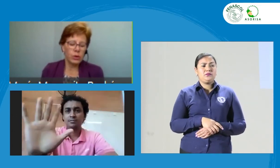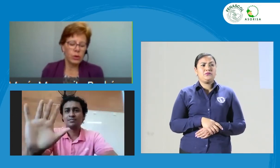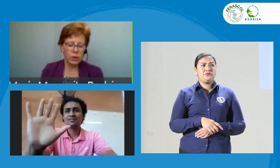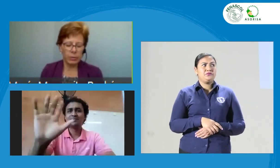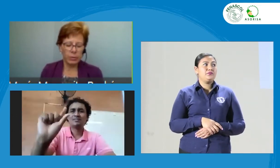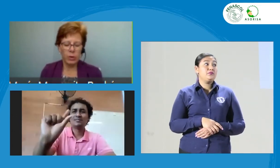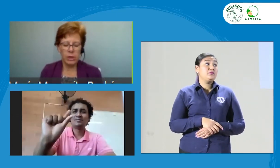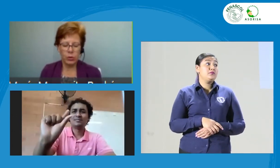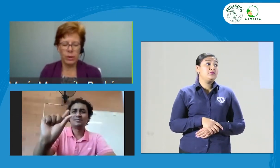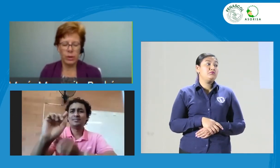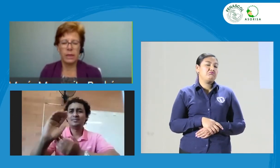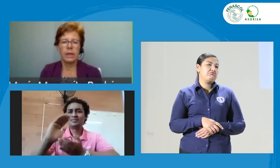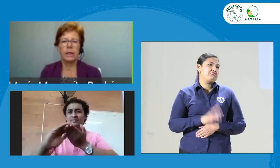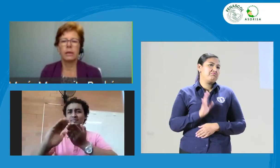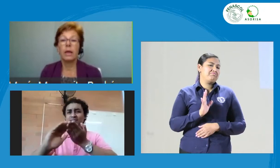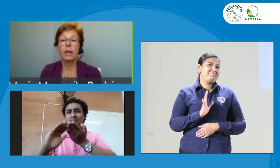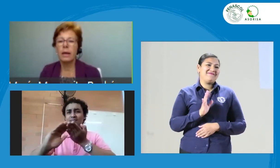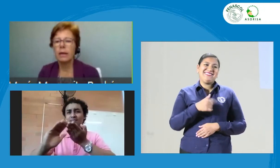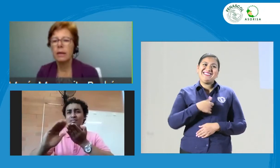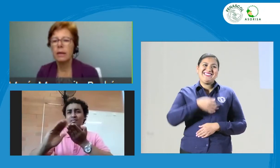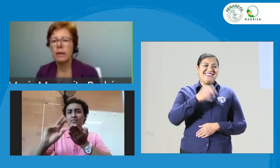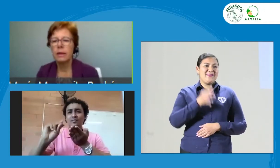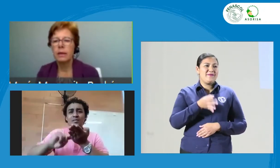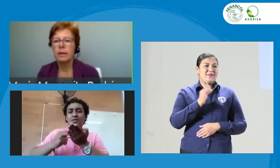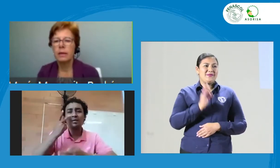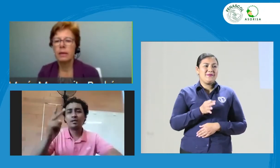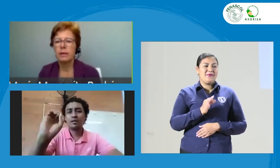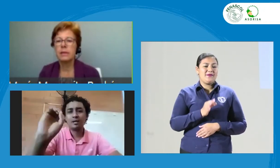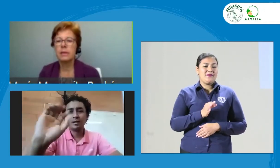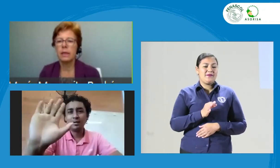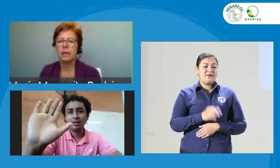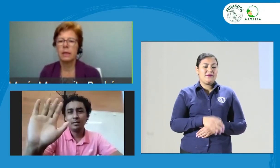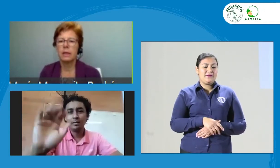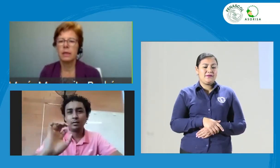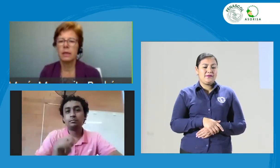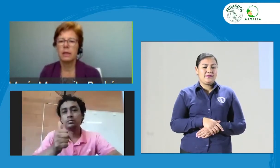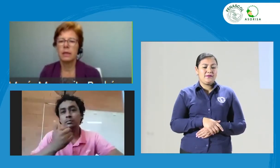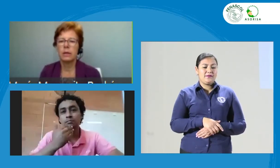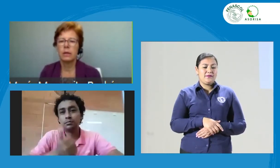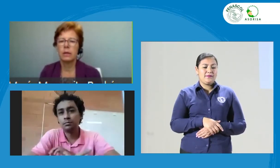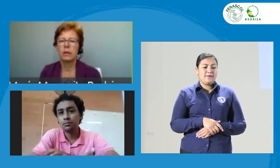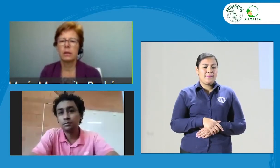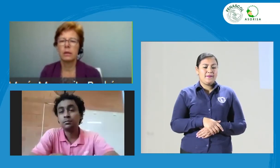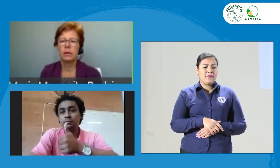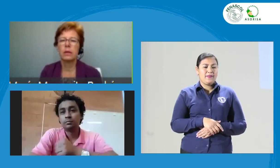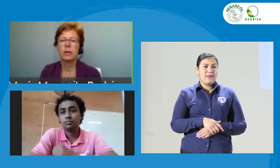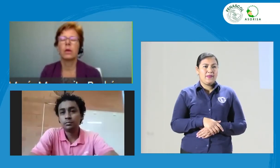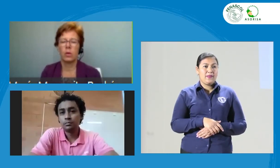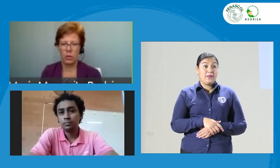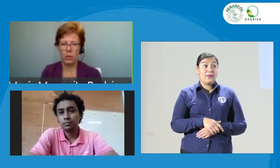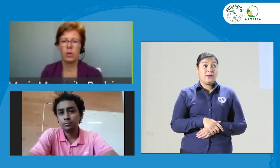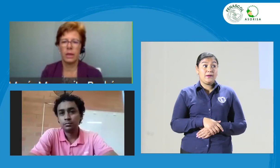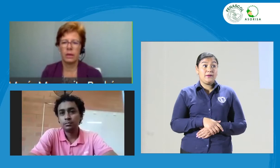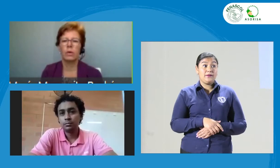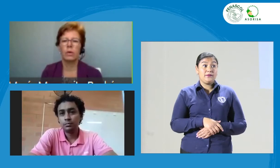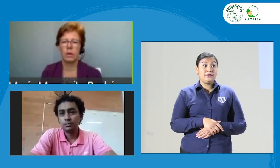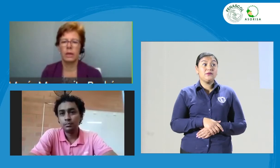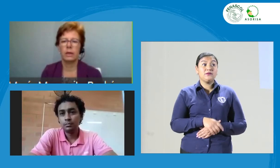Primero, pues yo siempre lo he dicho que... Disculpame, discúlpame, la verdad es que no se está dando el servicio de interpretación. Ya,